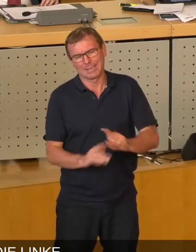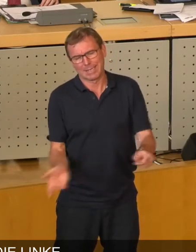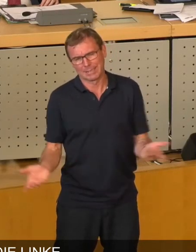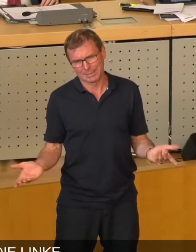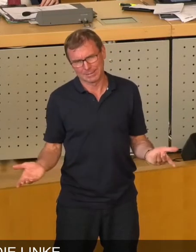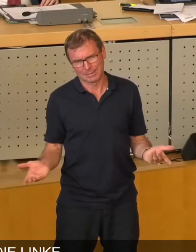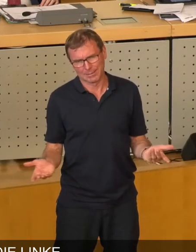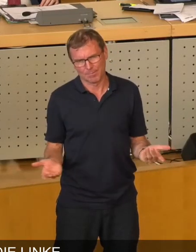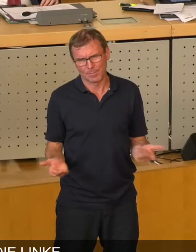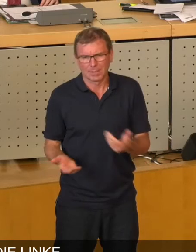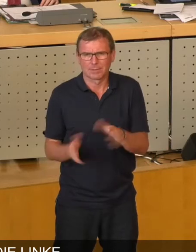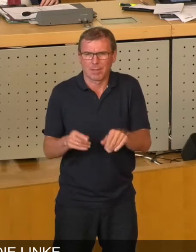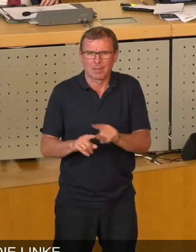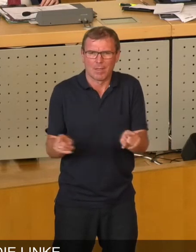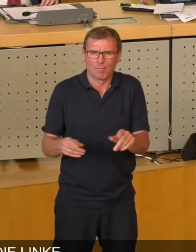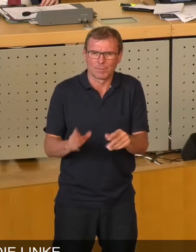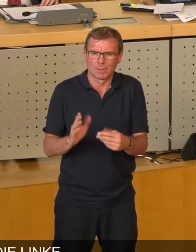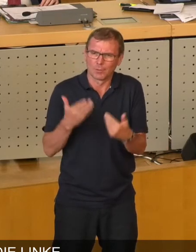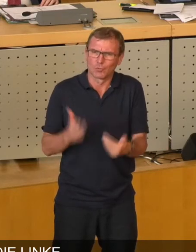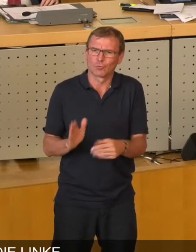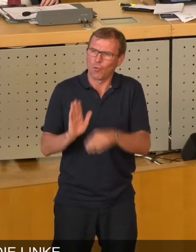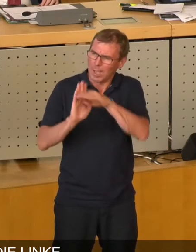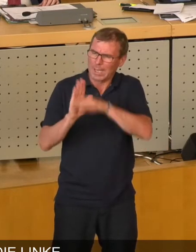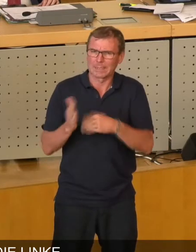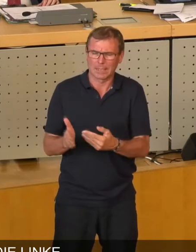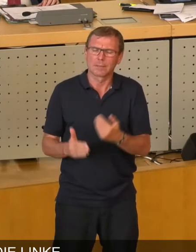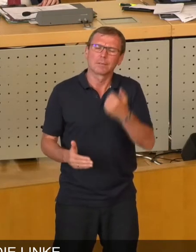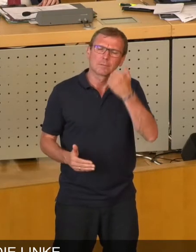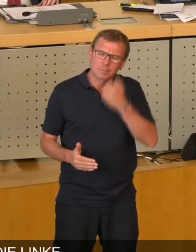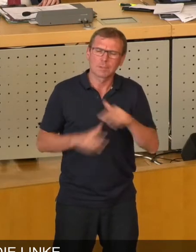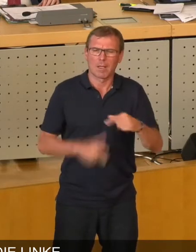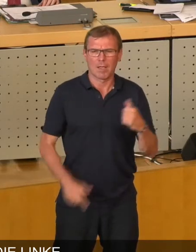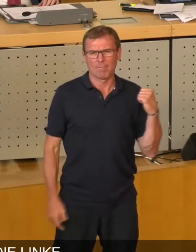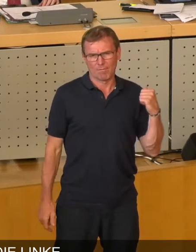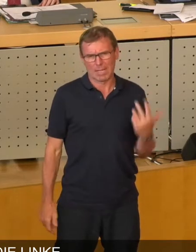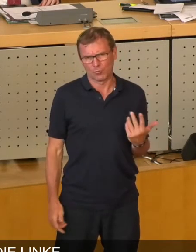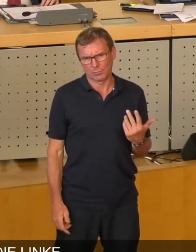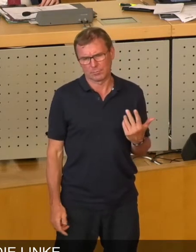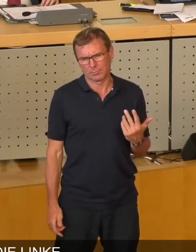keinen Bestand haben. Und insofern bitte ich da auch sozusagen die Verwaltung eben nicht,